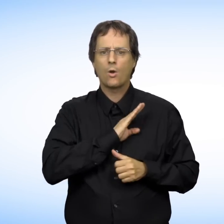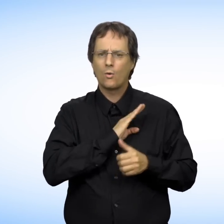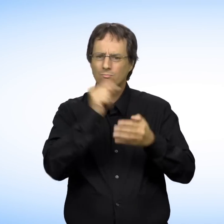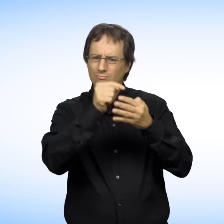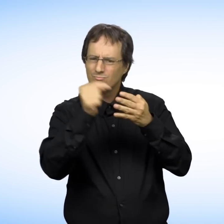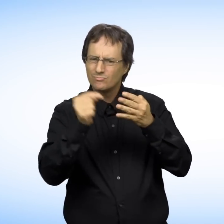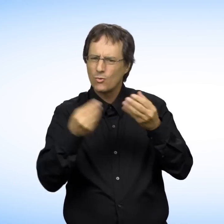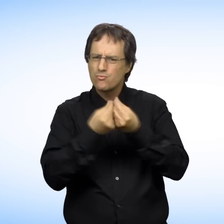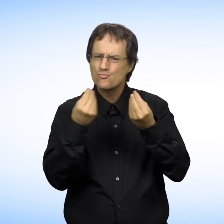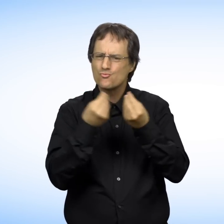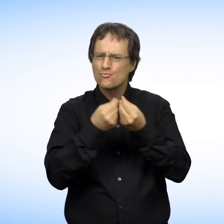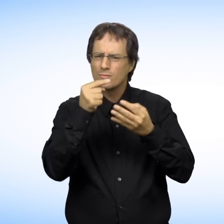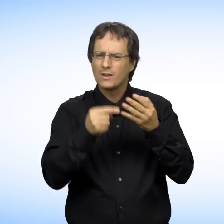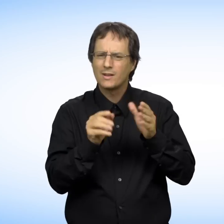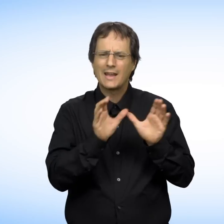Il y a plusieurs types de discrimination.